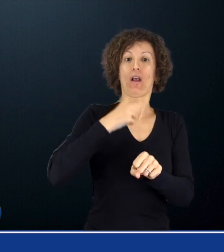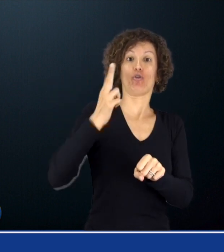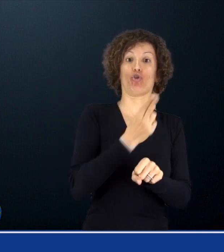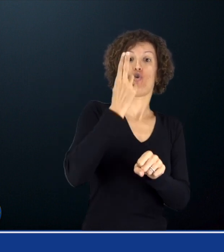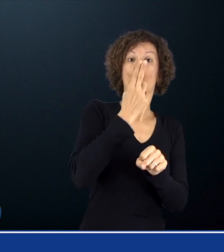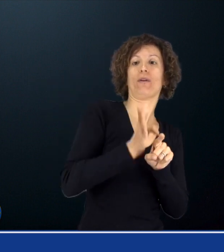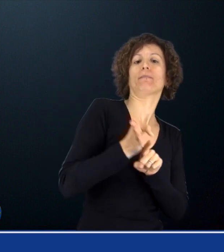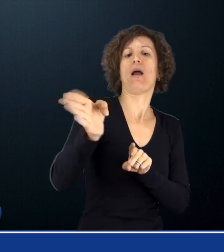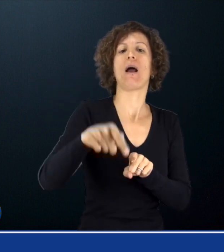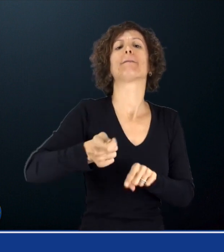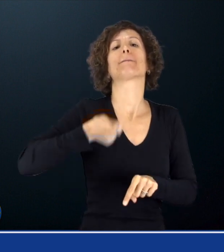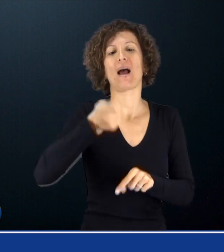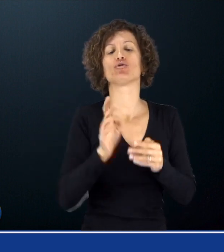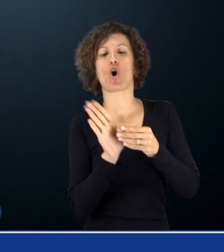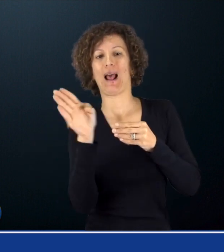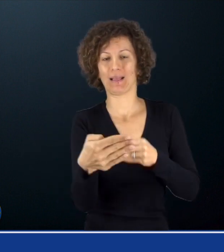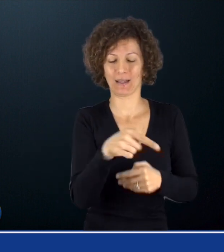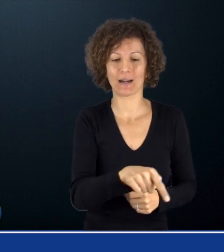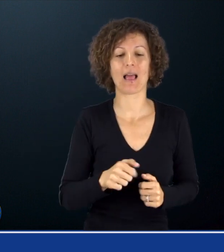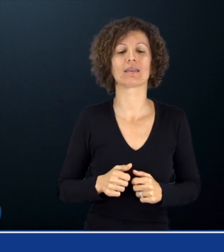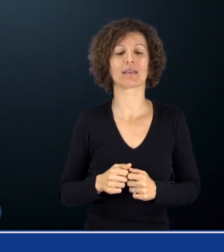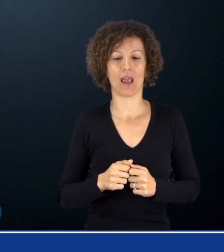possono richiedere l'ape sociale se ne hanno i requisiti